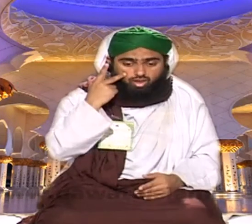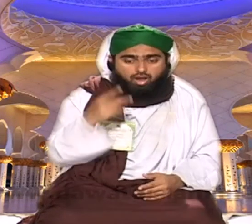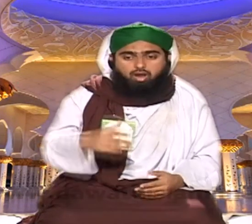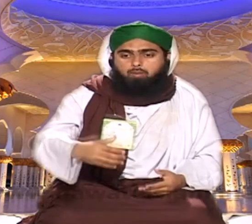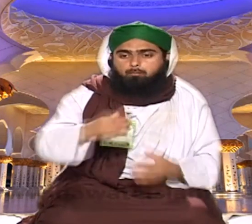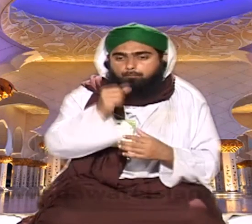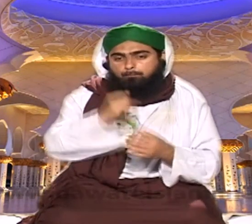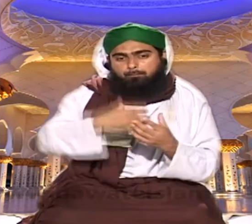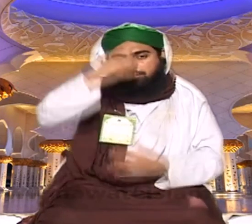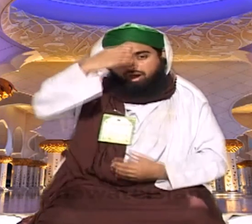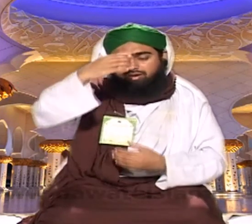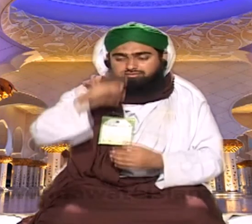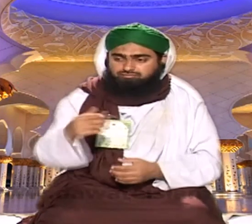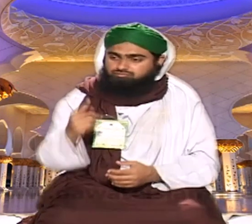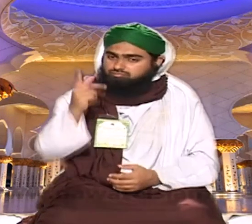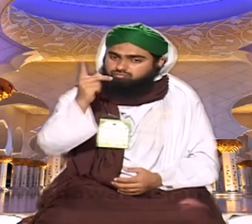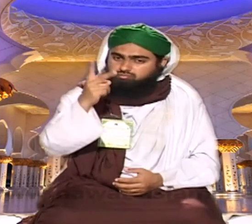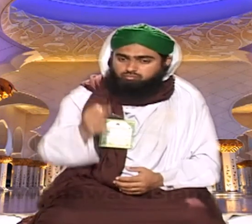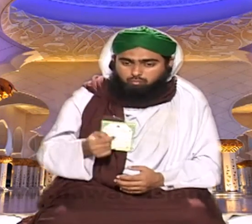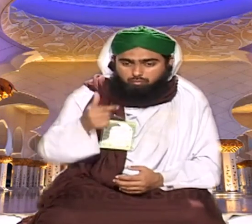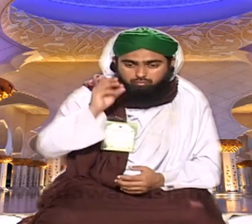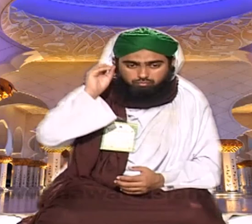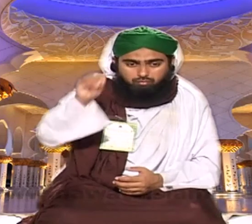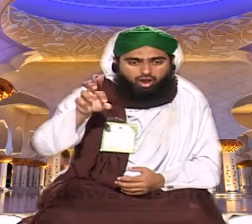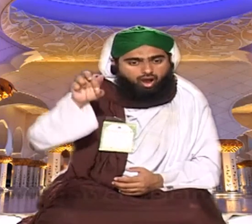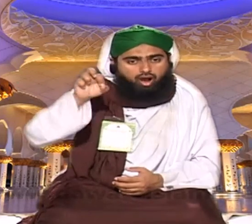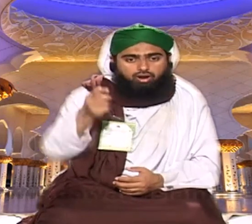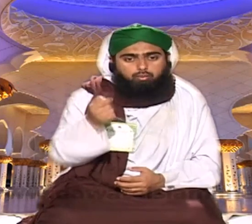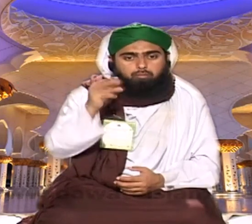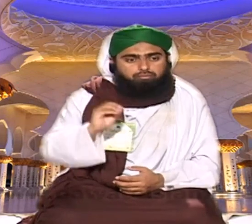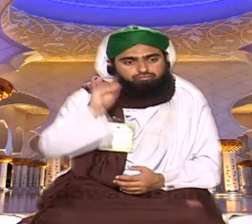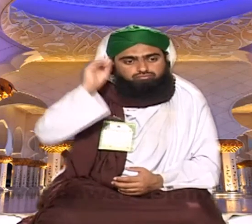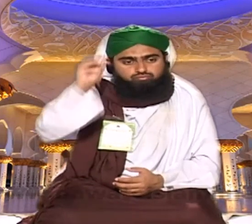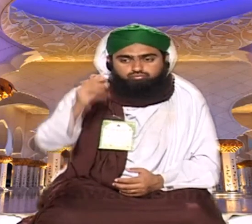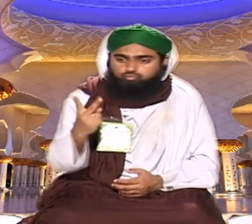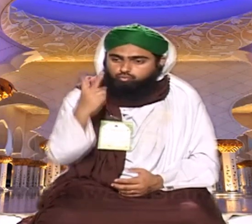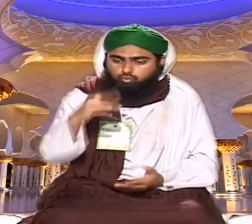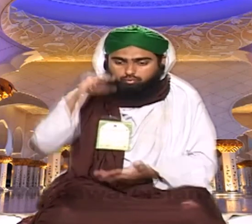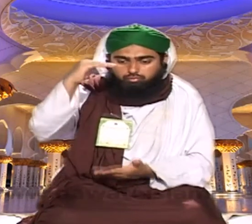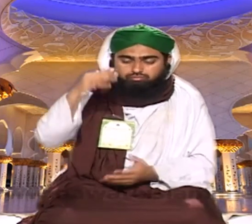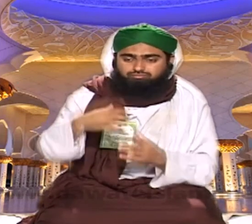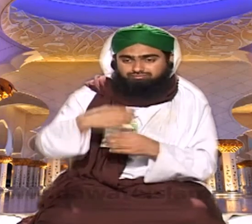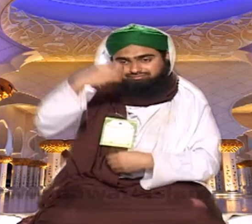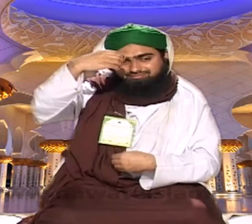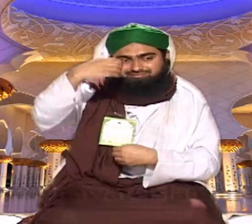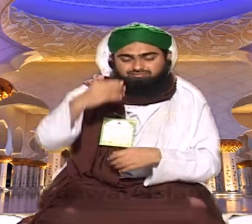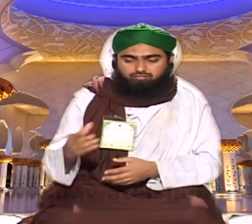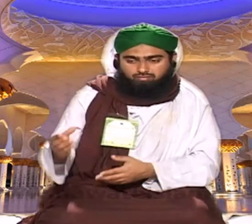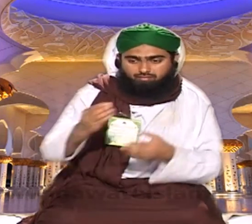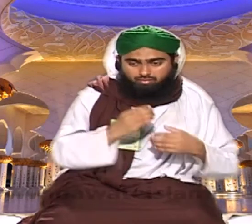غالباً چار ریال کی ایک بوتل لیتی گیڑھ لیتا تو آٹھ ریال کی دو بوتلیں ہوئی اور اس کی تیمت ان دنوں